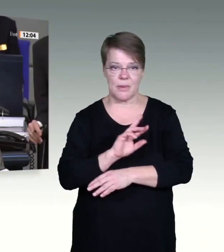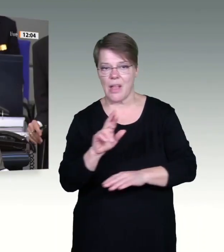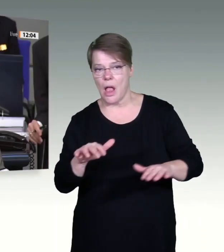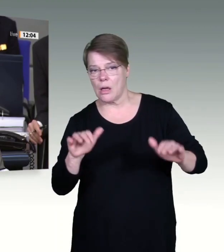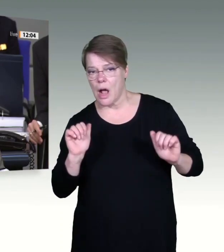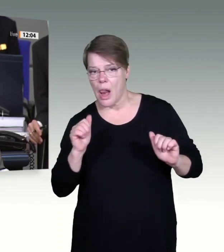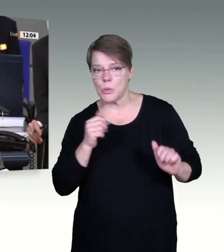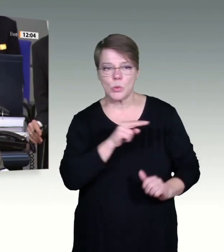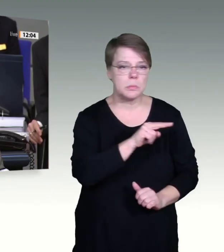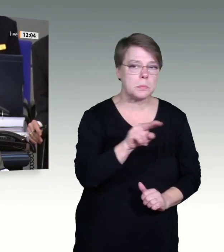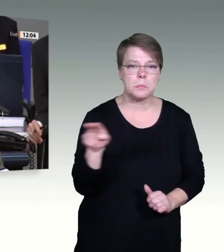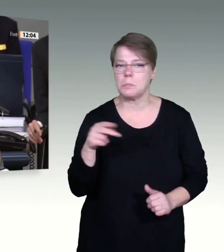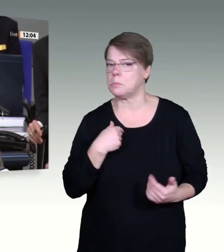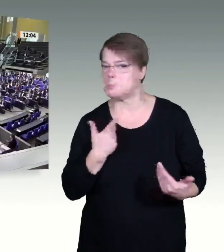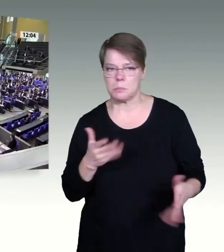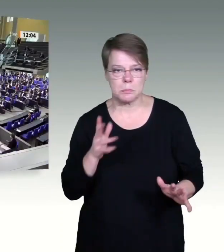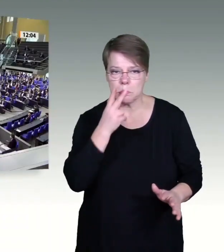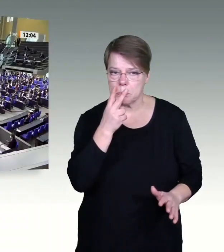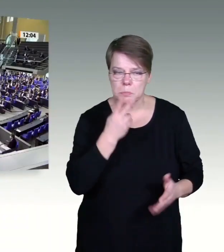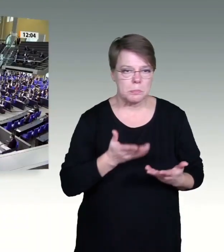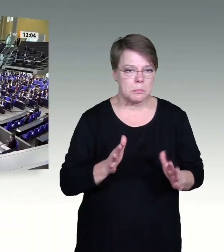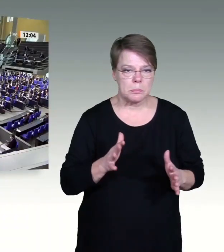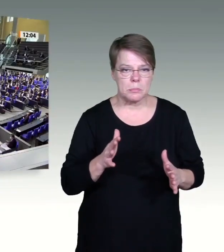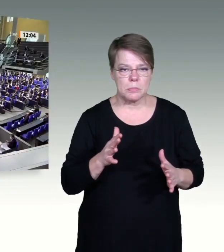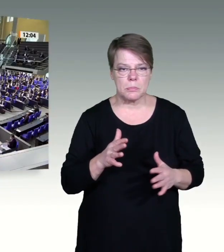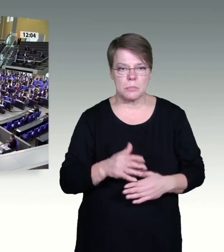Enthaltungen sehe ich nicht.